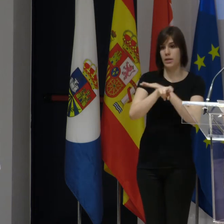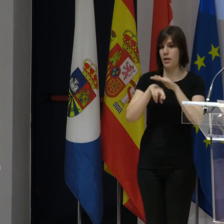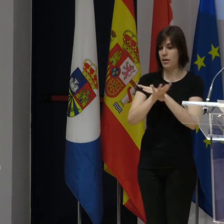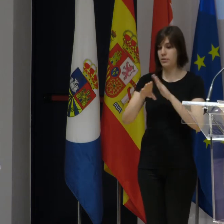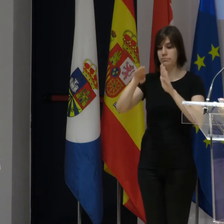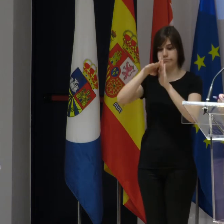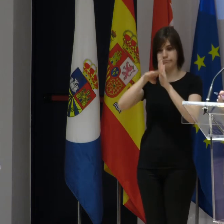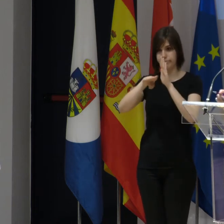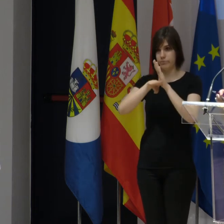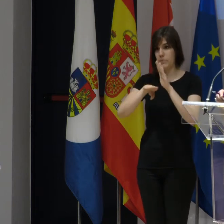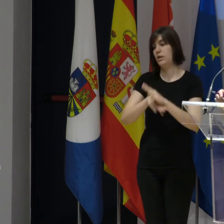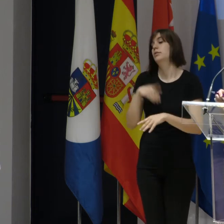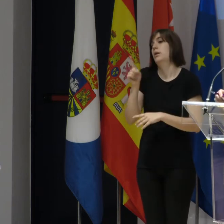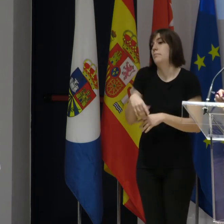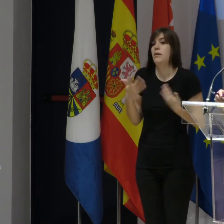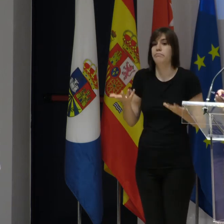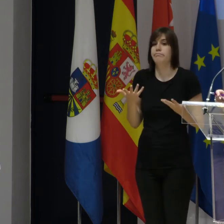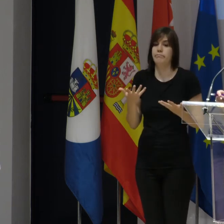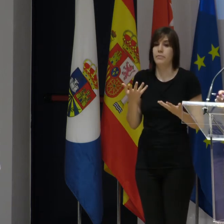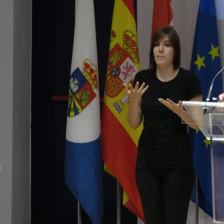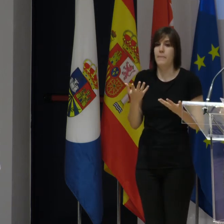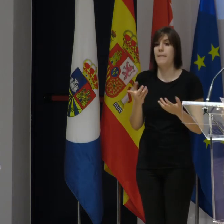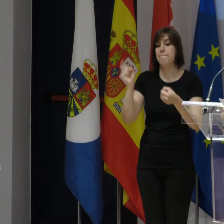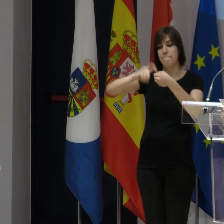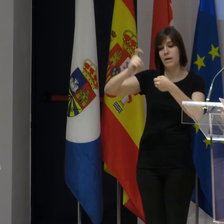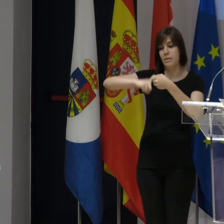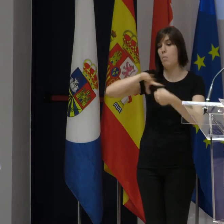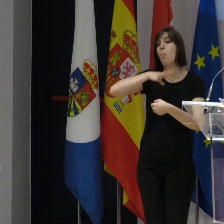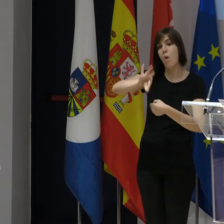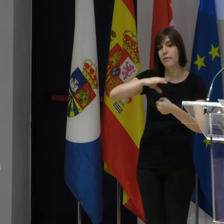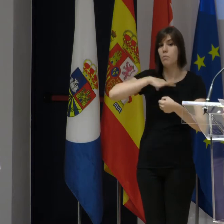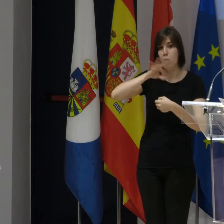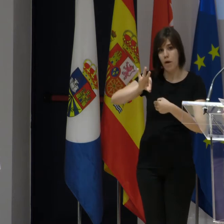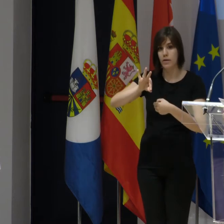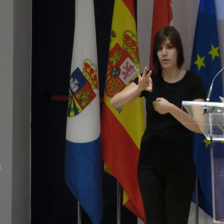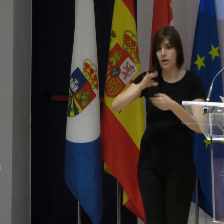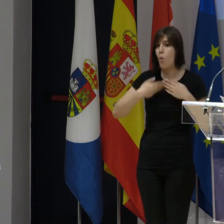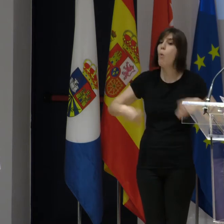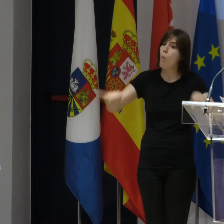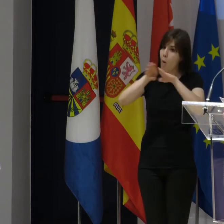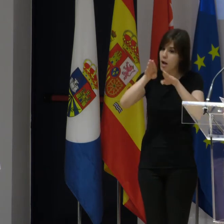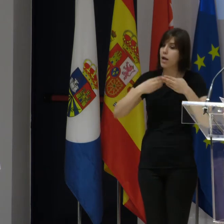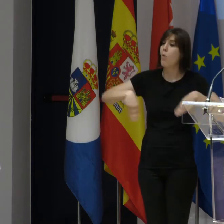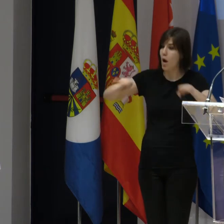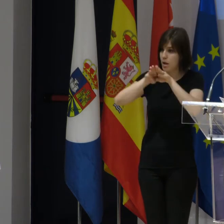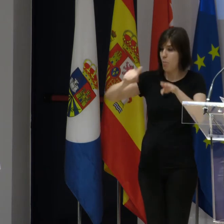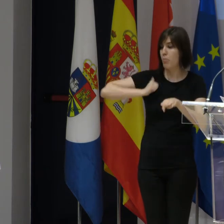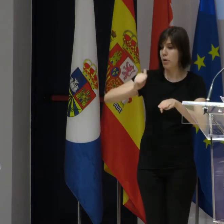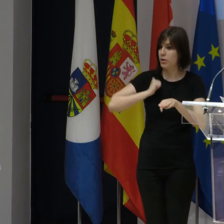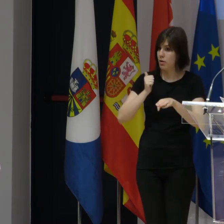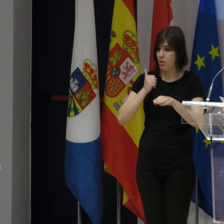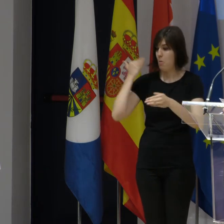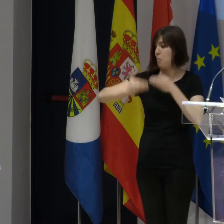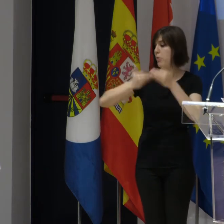empresas contribuye sobre todo a que sus participantes puedan formar parte de igualdad, en igualdad de condiciones en todos los